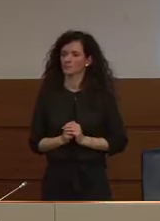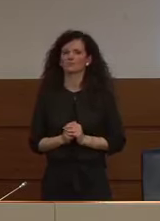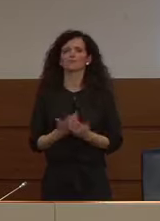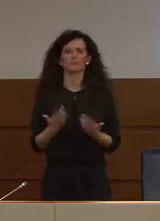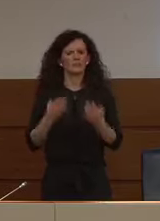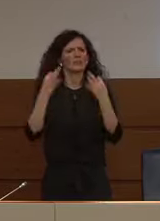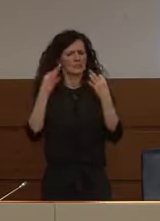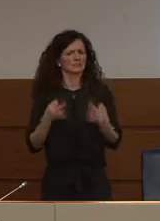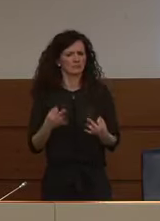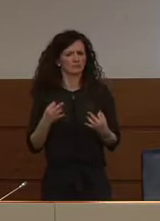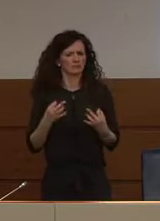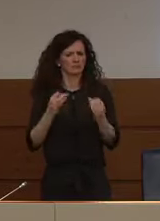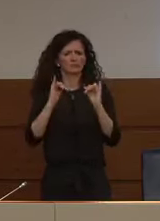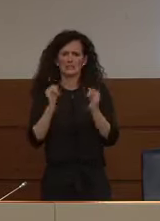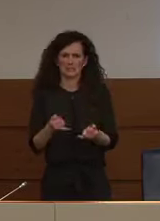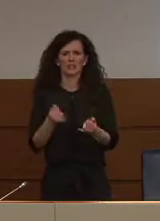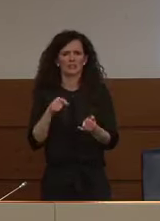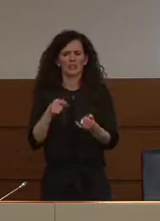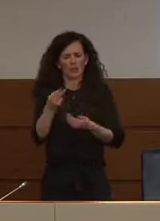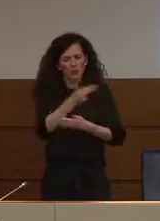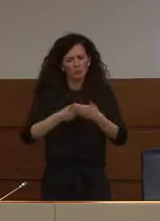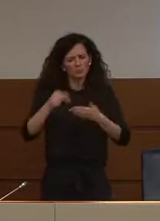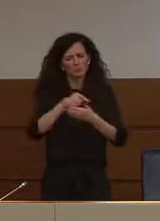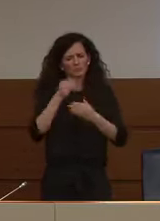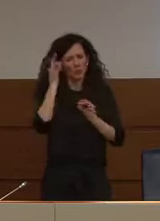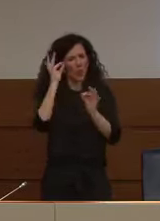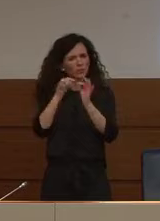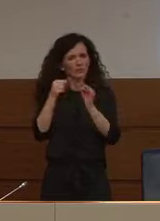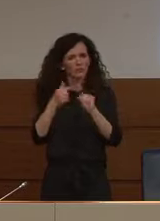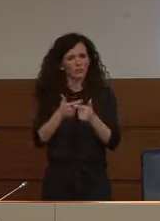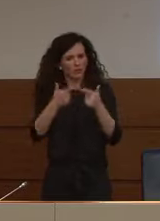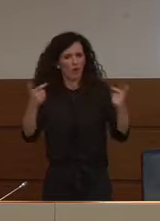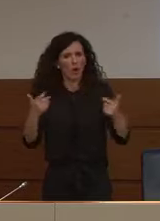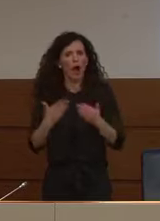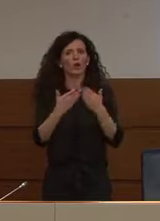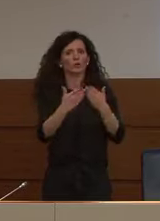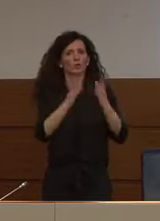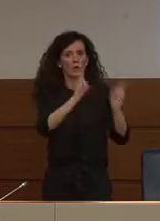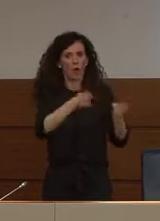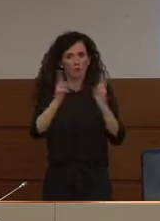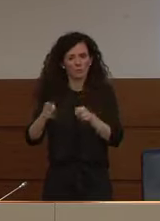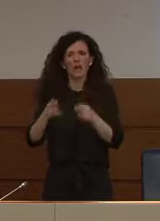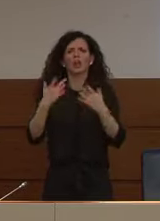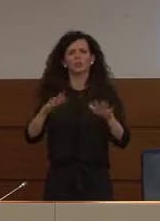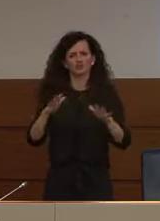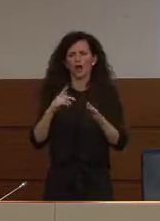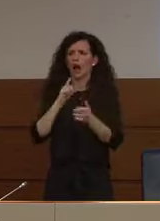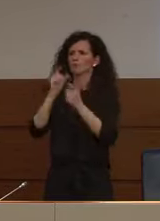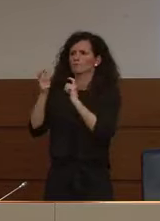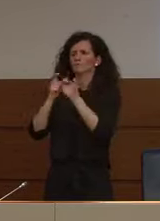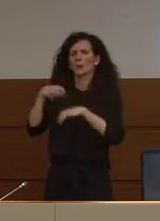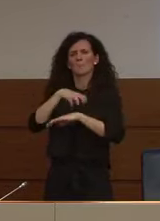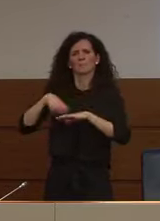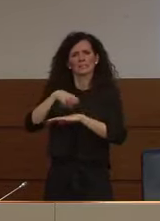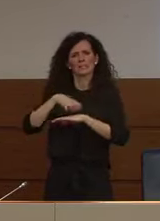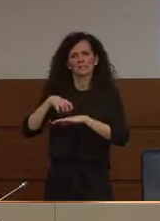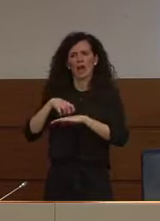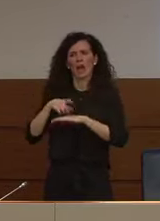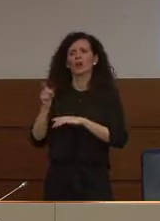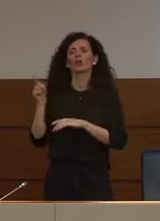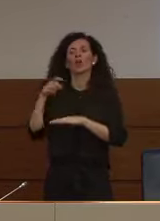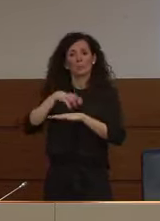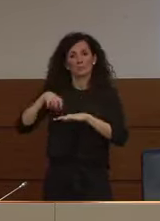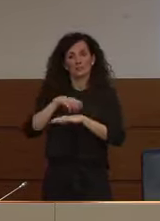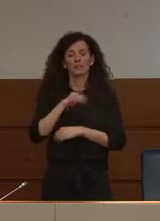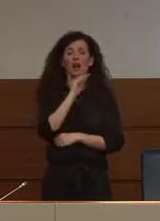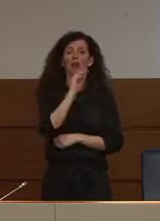sicuramente sì questo piano di potenziamento ne abbiamo parlato più volte il ministero ha chiesto a tutte le regioni di incrementare